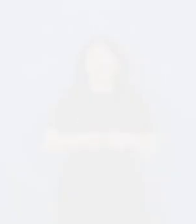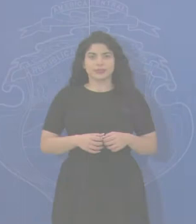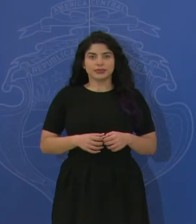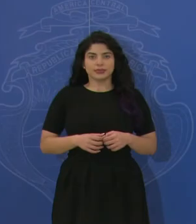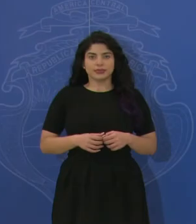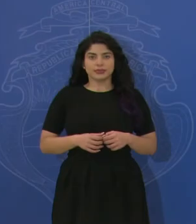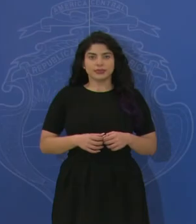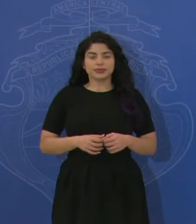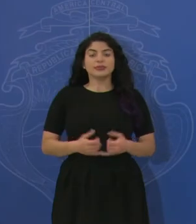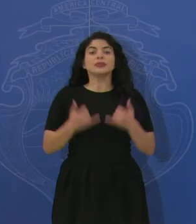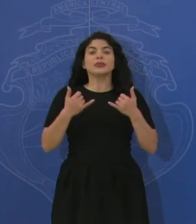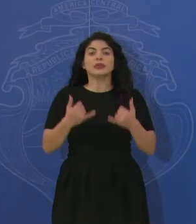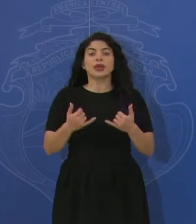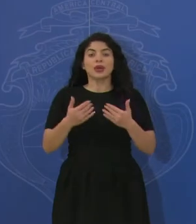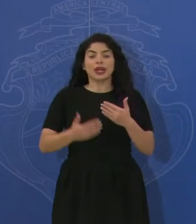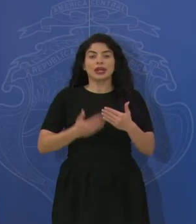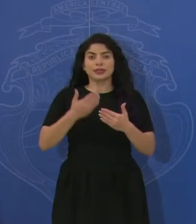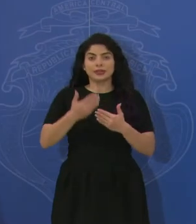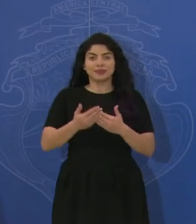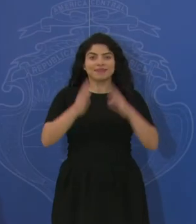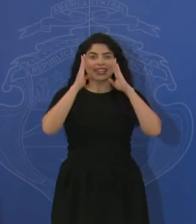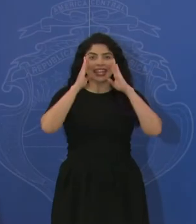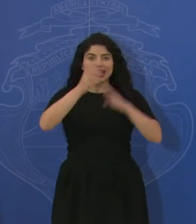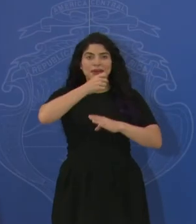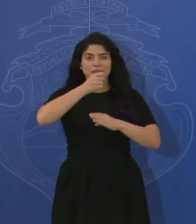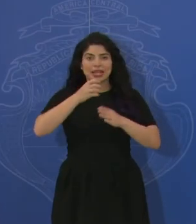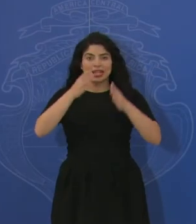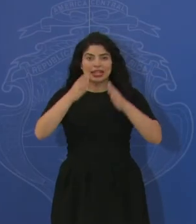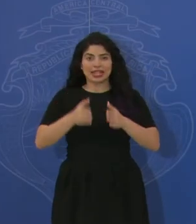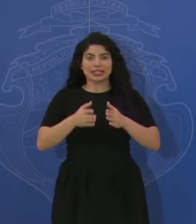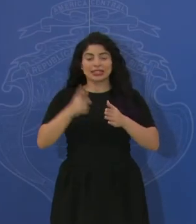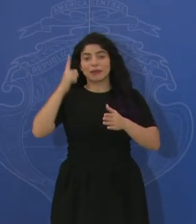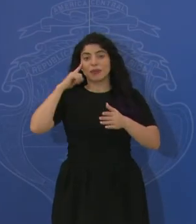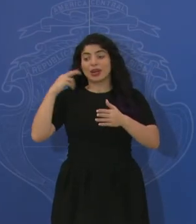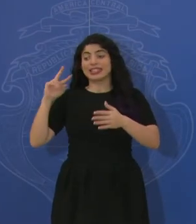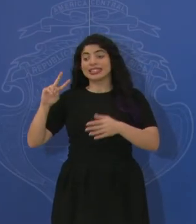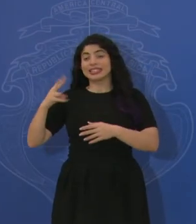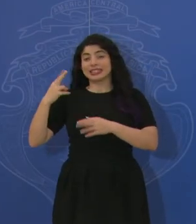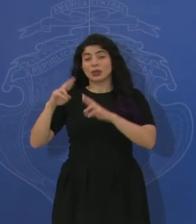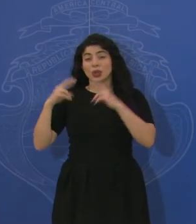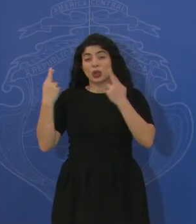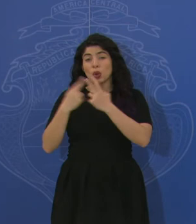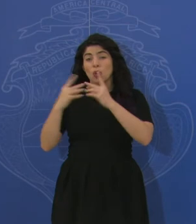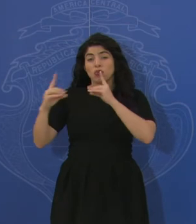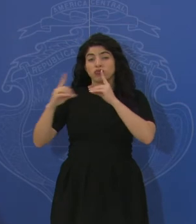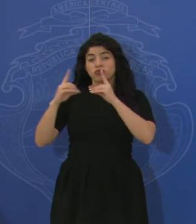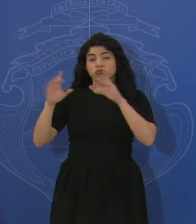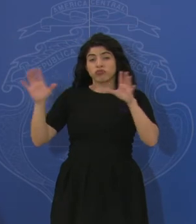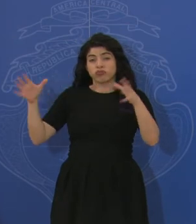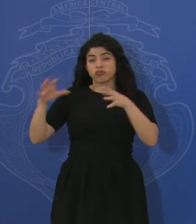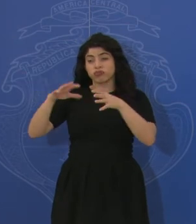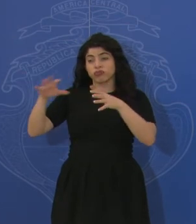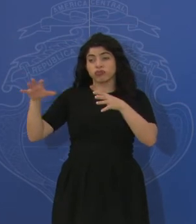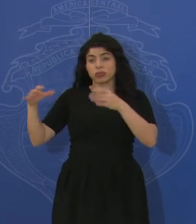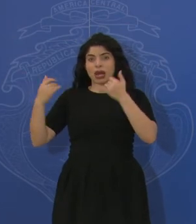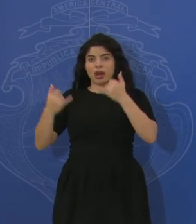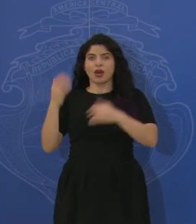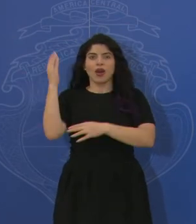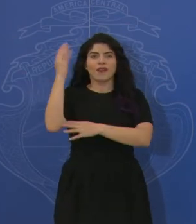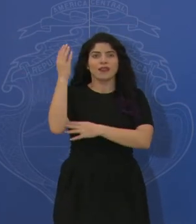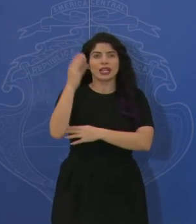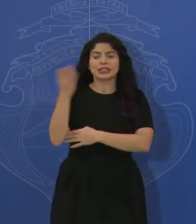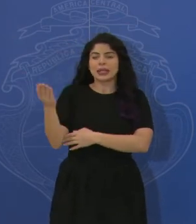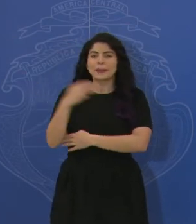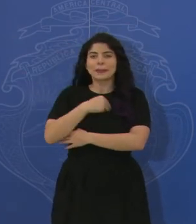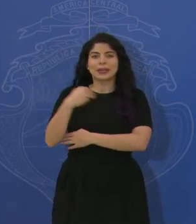tardes. Continuamos con esta atención de prensa tras el cierre de la segunda sesión de diálogo multisectorial. Saludamos al ministro de